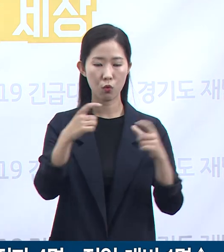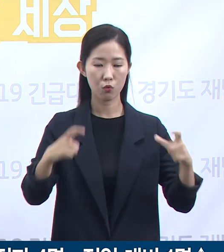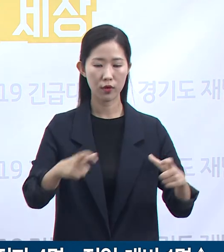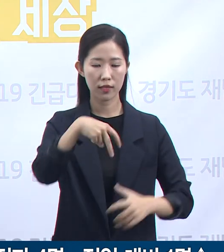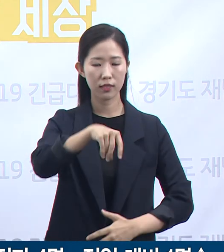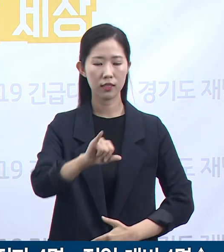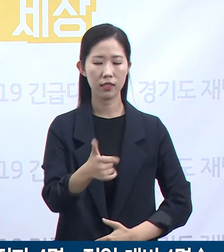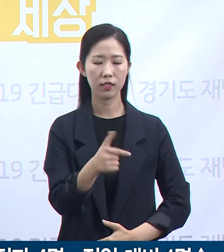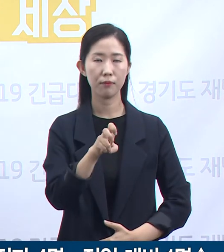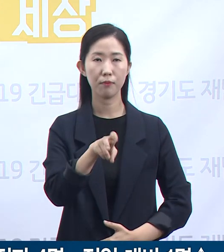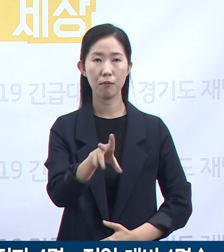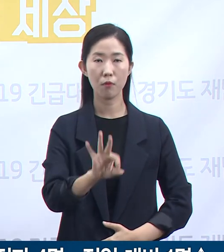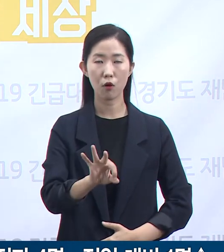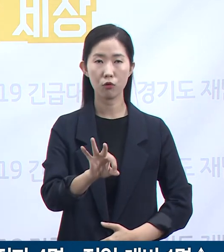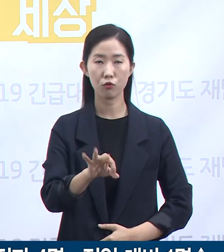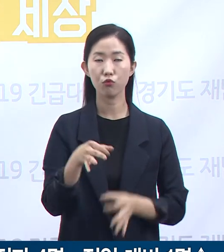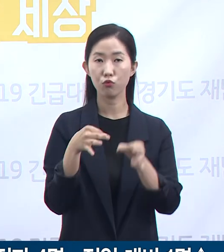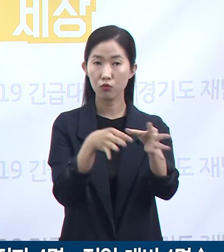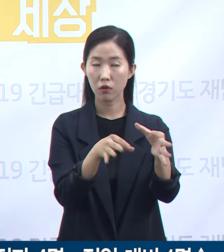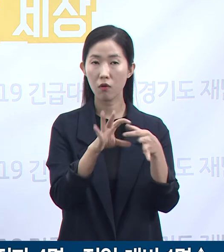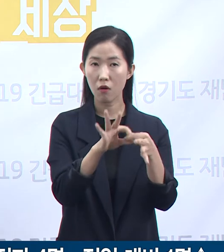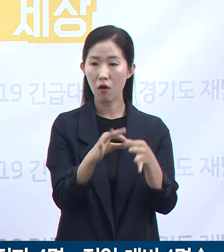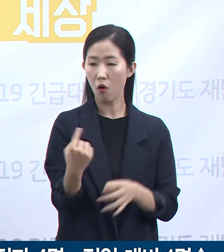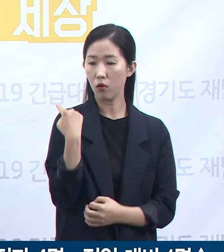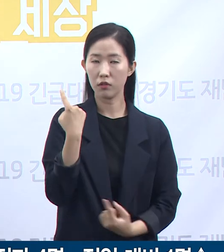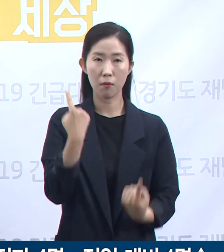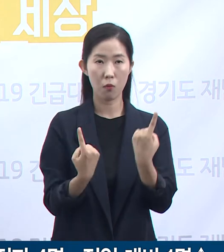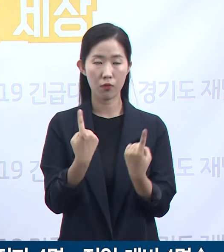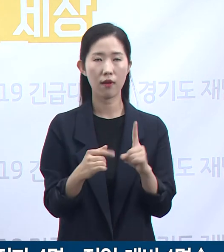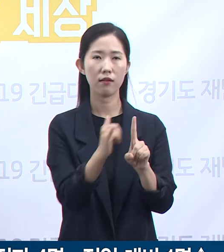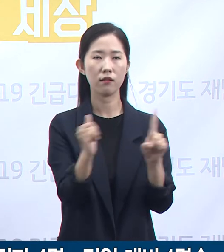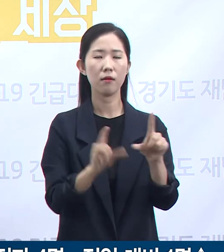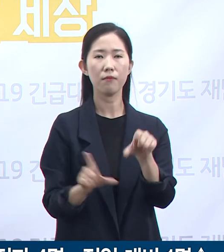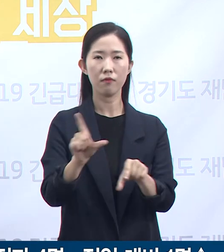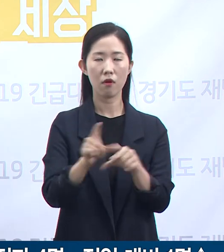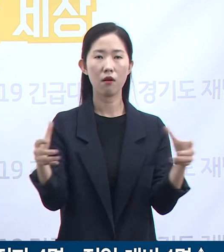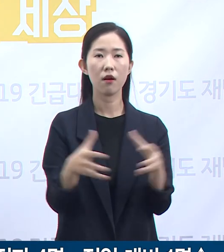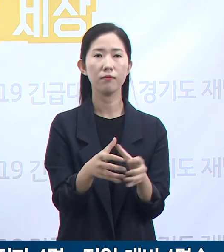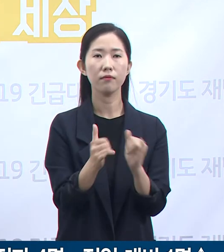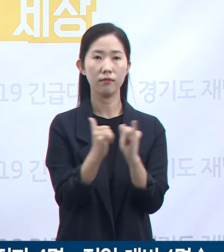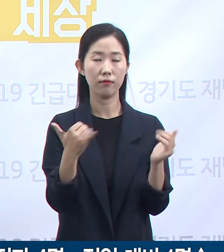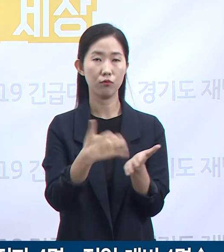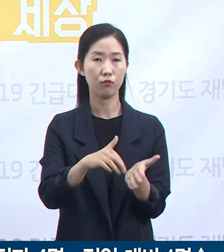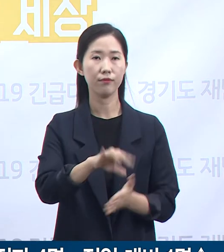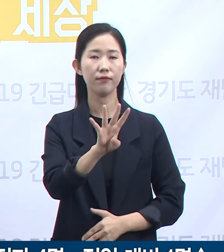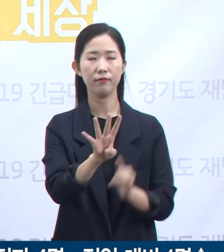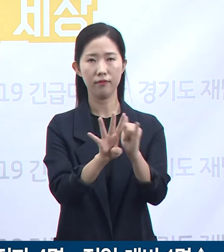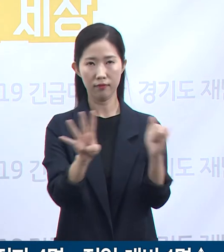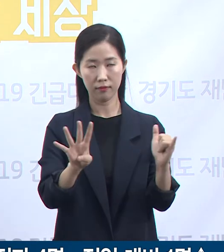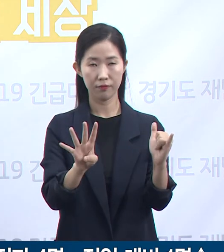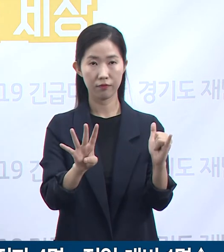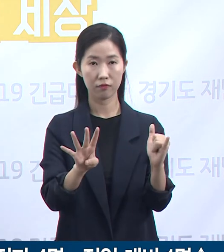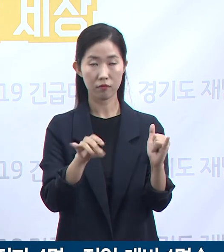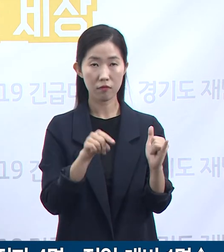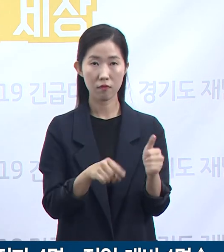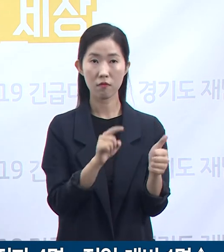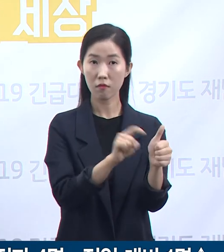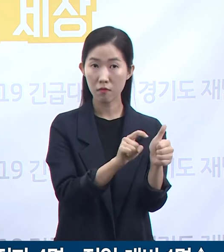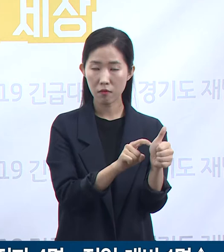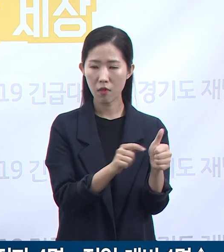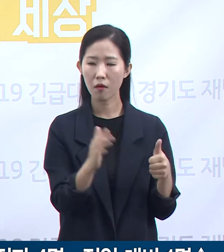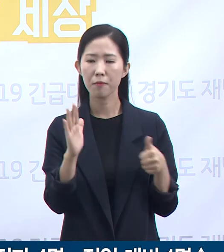확진자는 전일 0시 대비 1명이 증가한 총 4명입니다. 신규 확진자는 해당 사무실에 방문하여